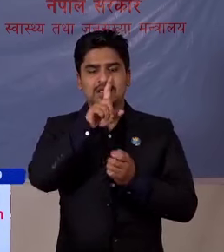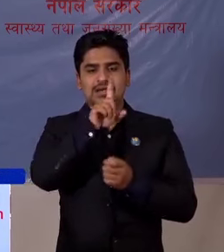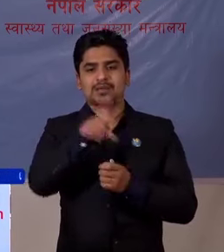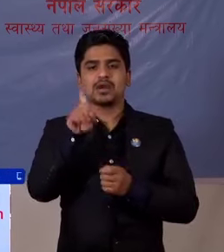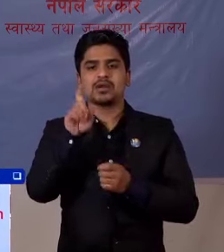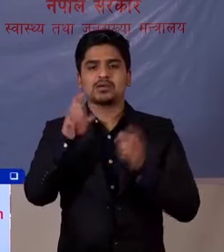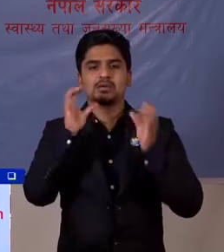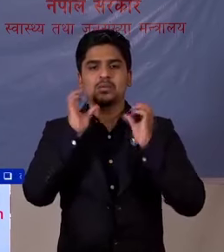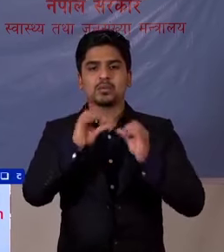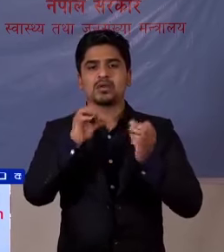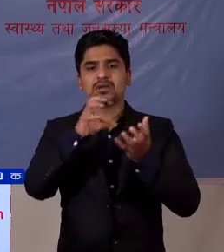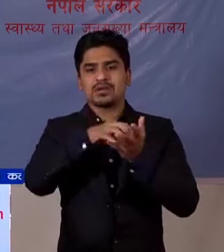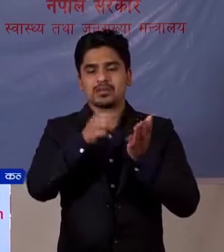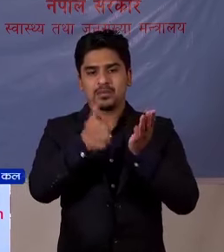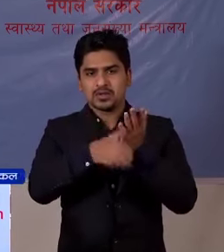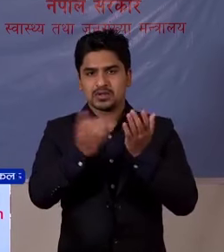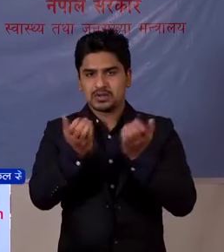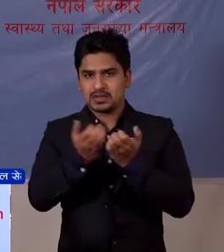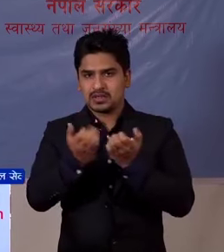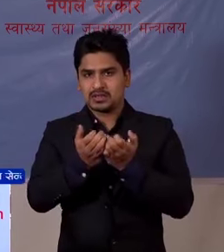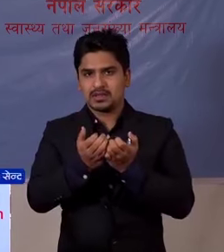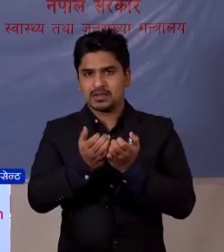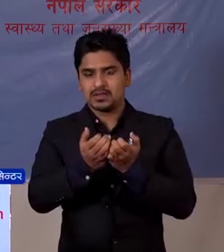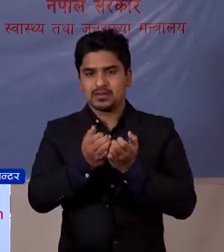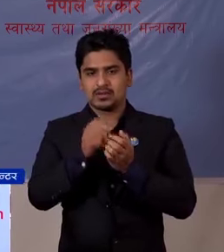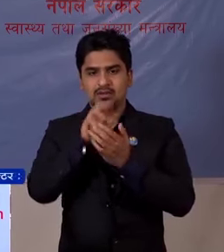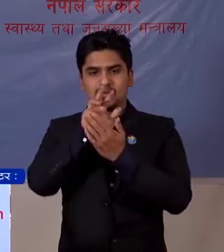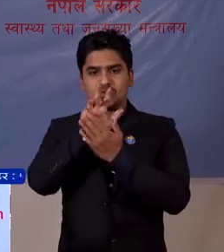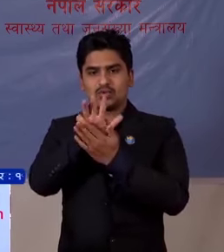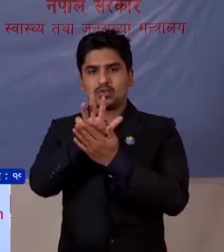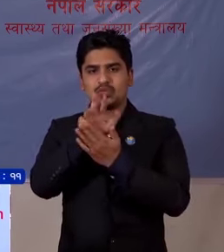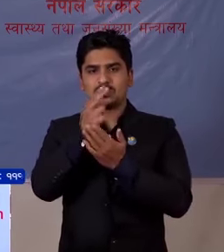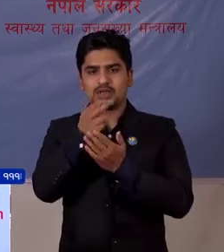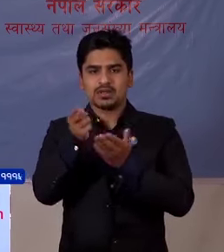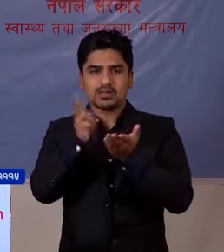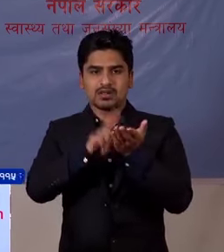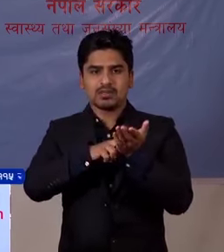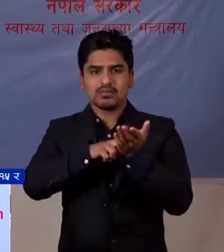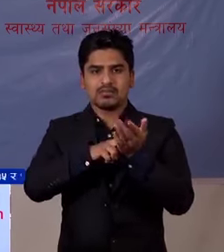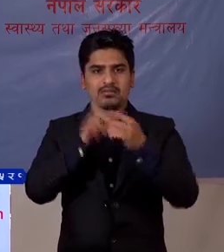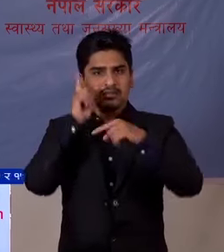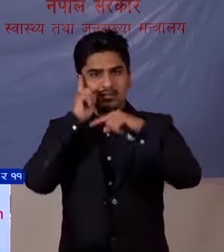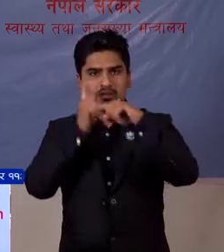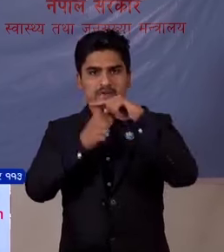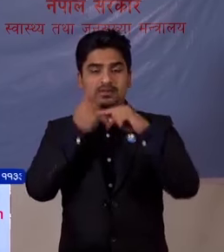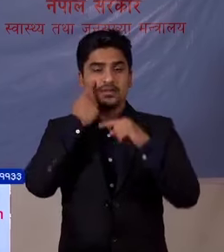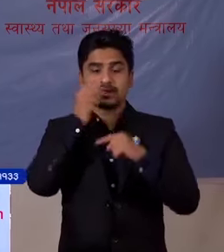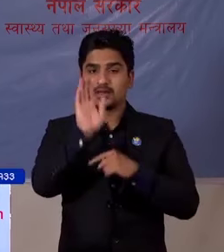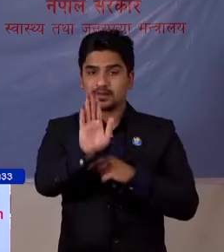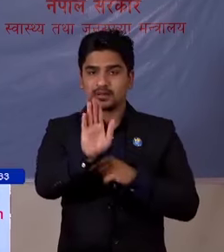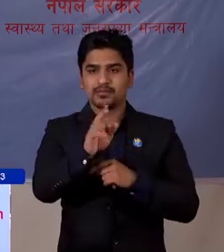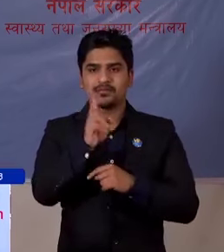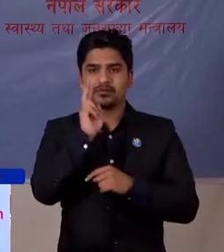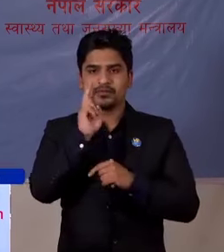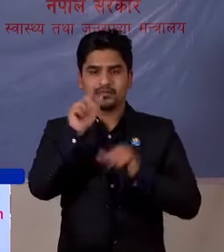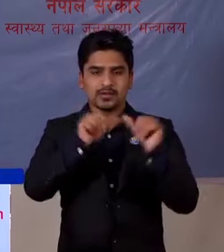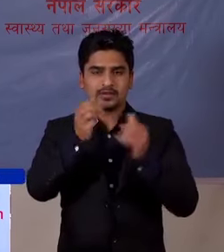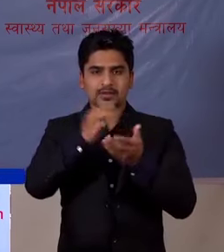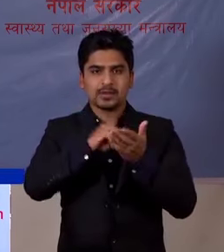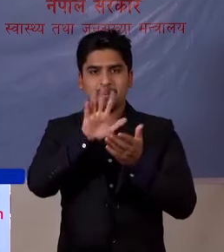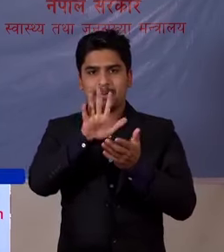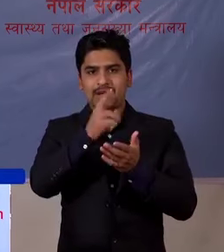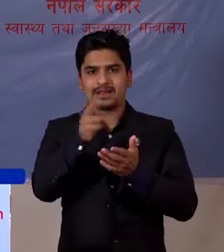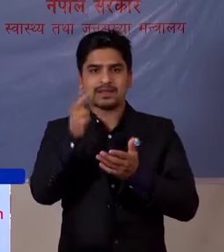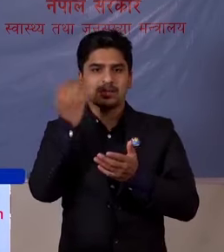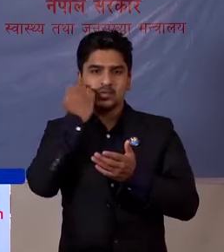गंज को परिक्षेन गरदा 9 जाना थप पोजेटिव देखिये को छो जस्मा 5 जाना